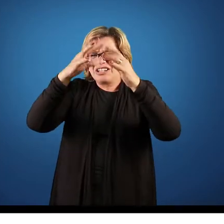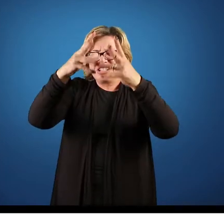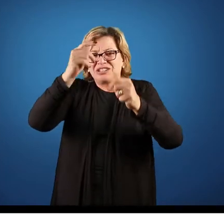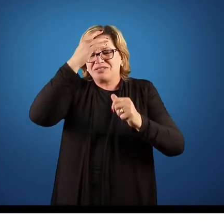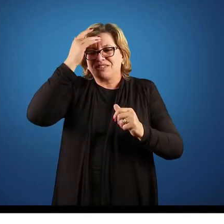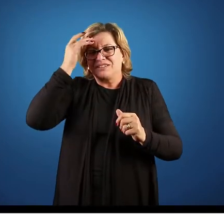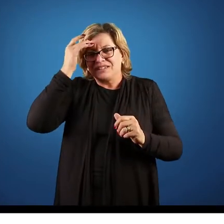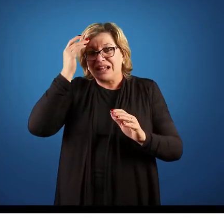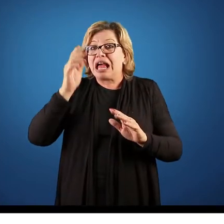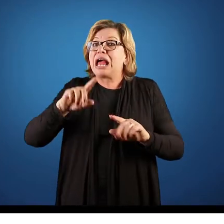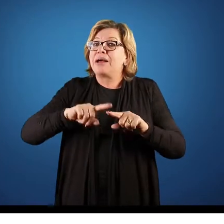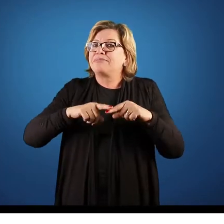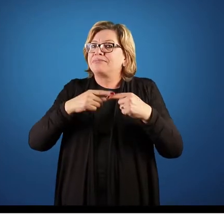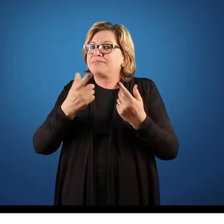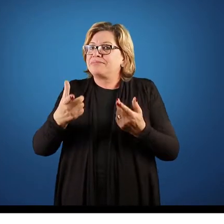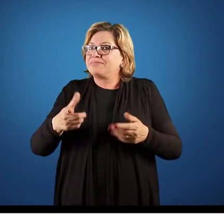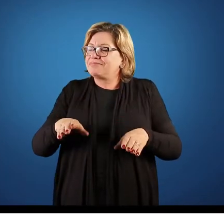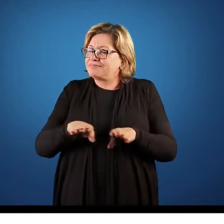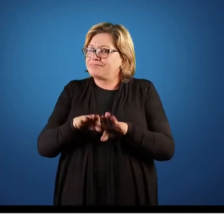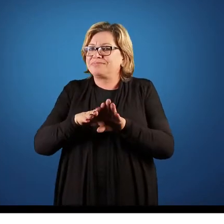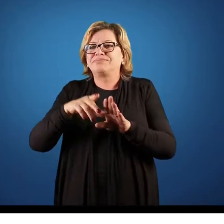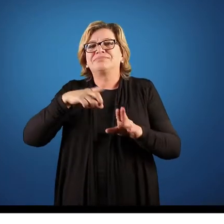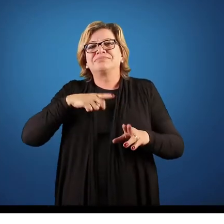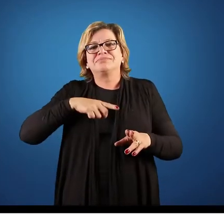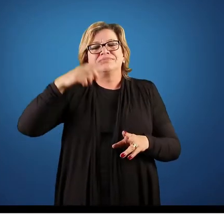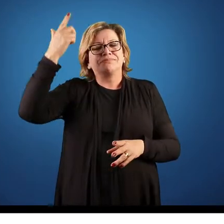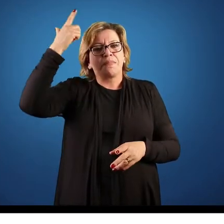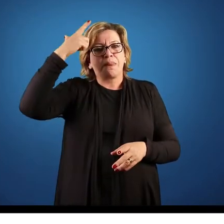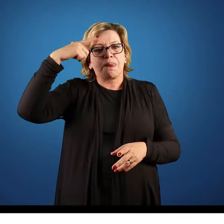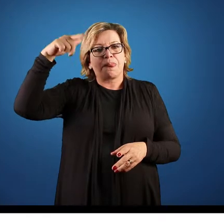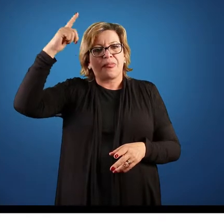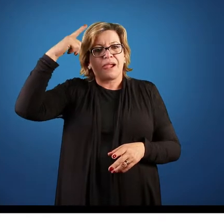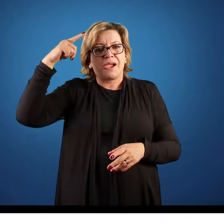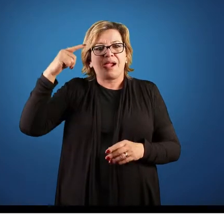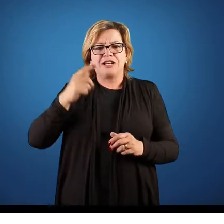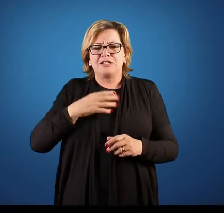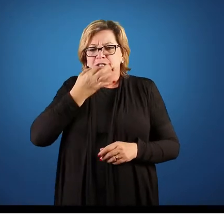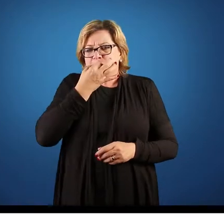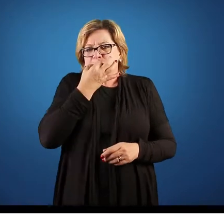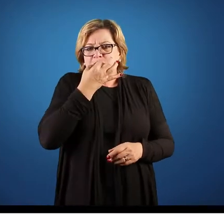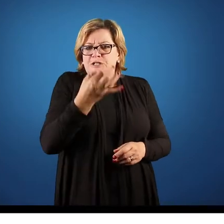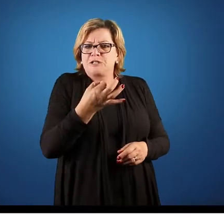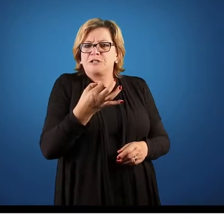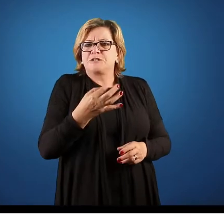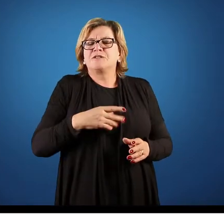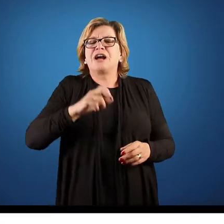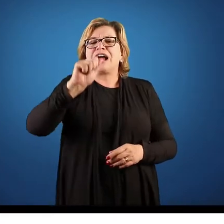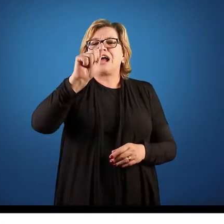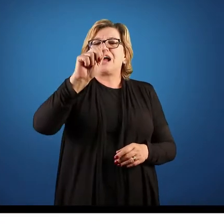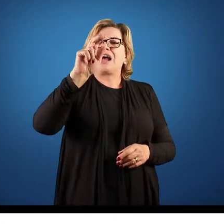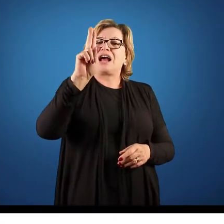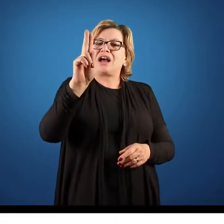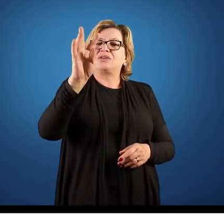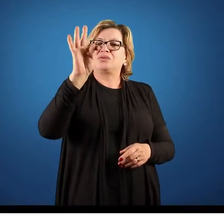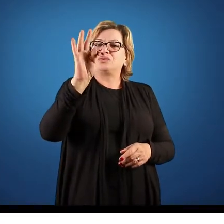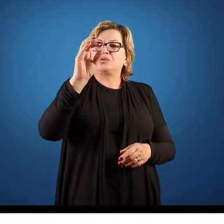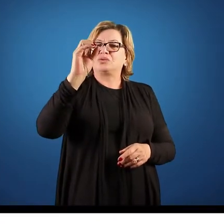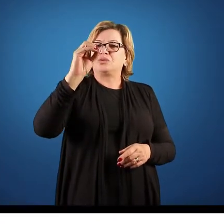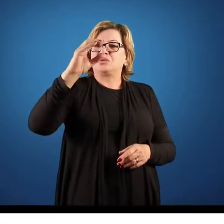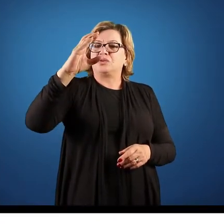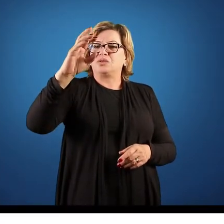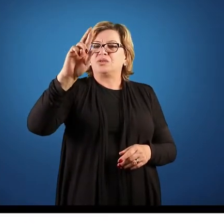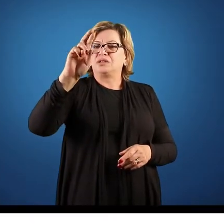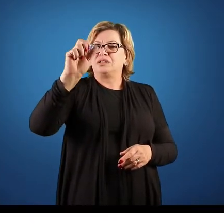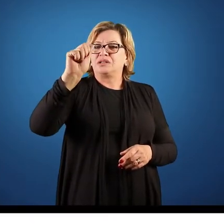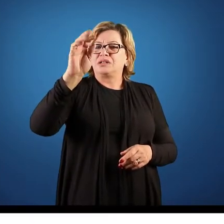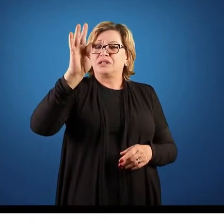mundo. Mas também nós temos o nível, né, que é crítico, que é o autocrático, né, que é aquele líder que fala, você